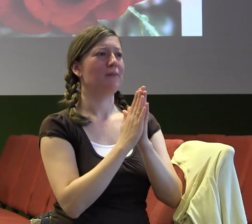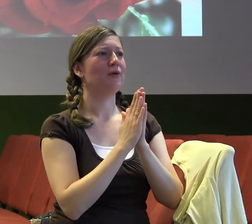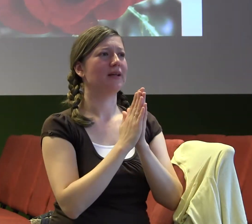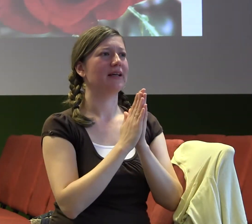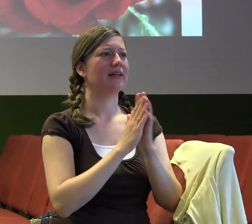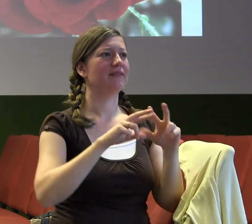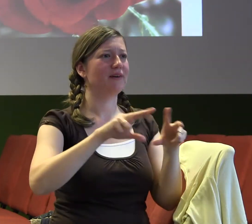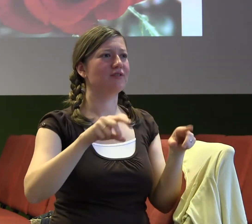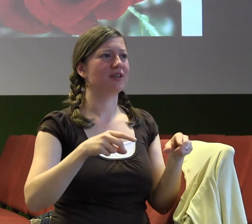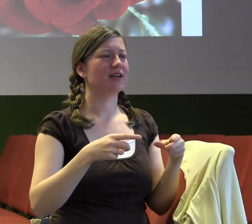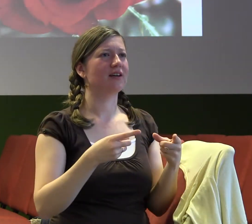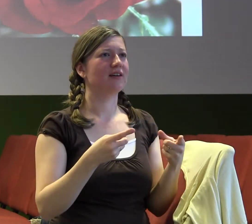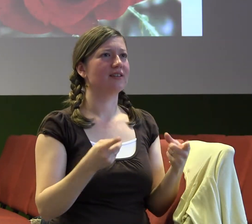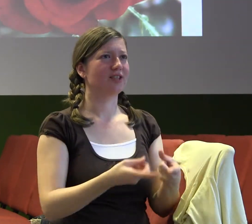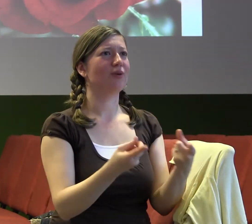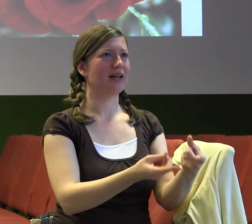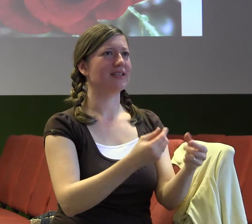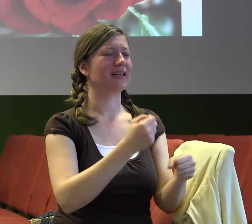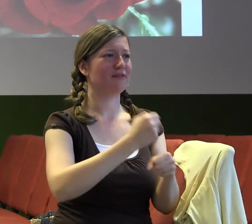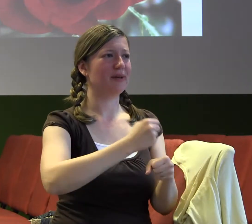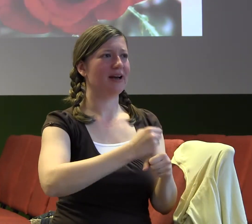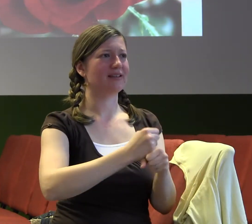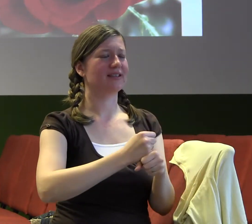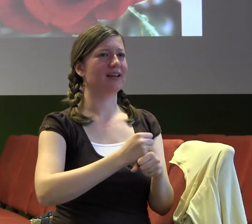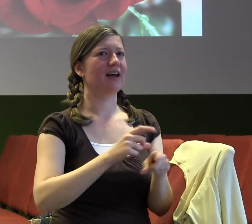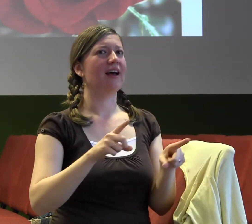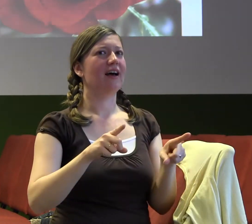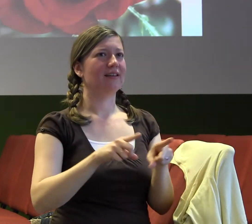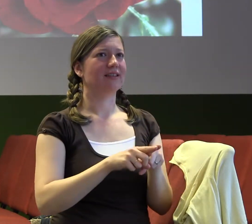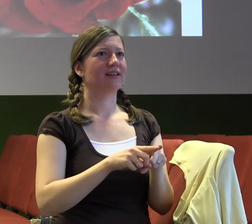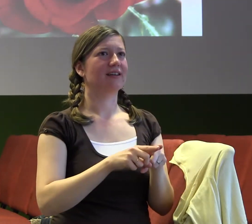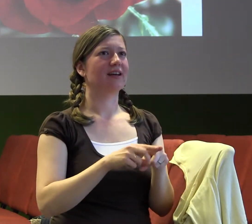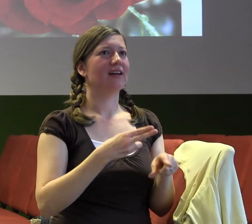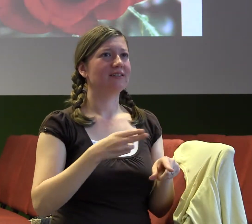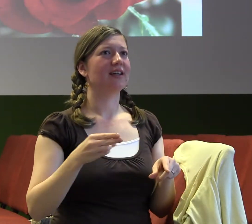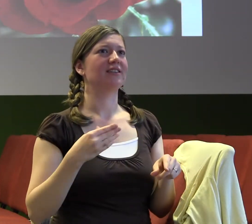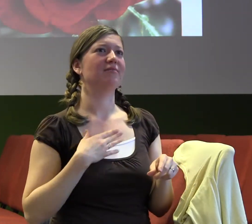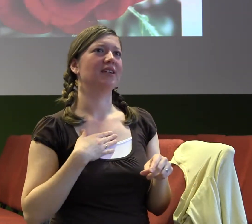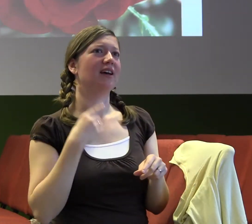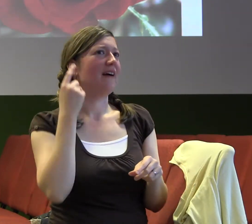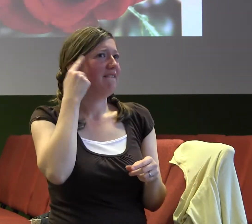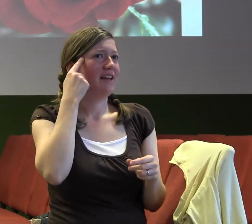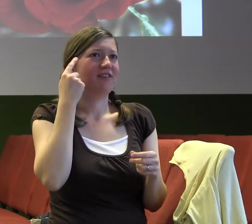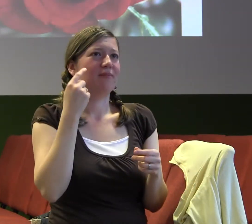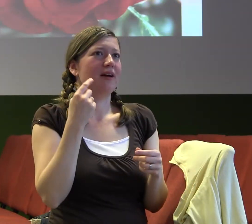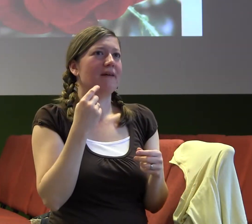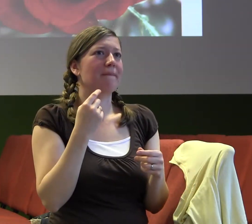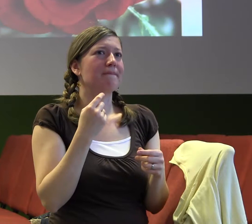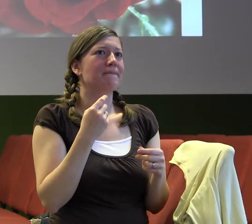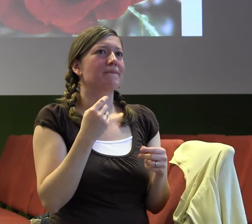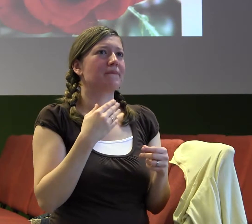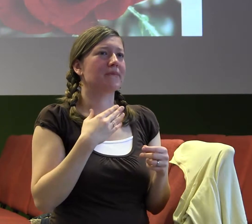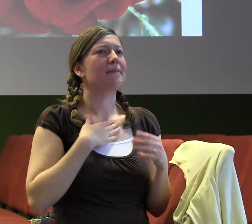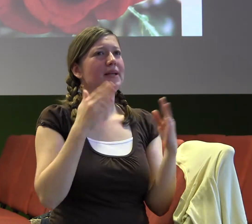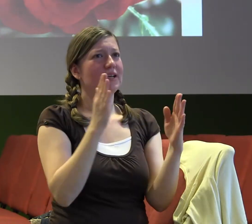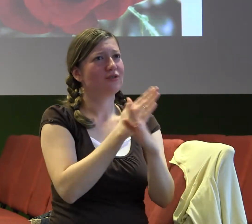spolu bydlící Míšu, kterou za chvilku pozvu a mně se hrozně líbilo, když mi volala z práce a říkala mi, já jsem